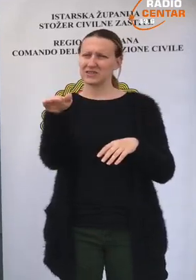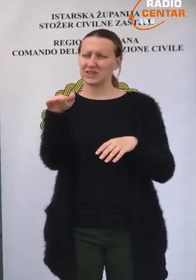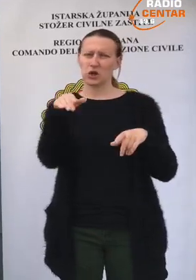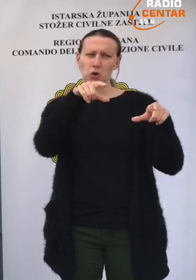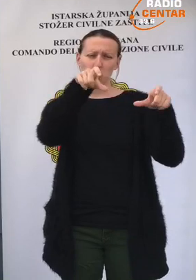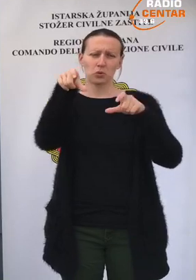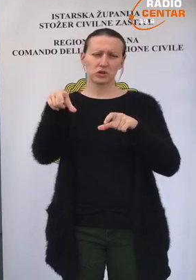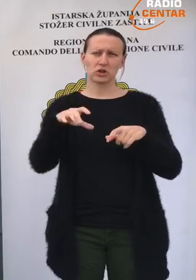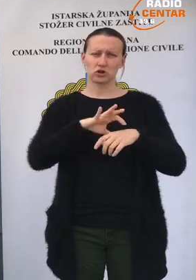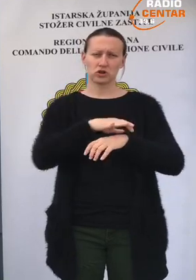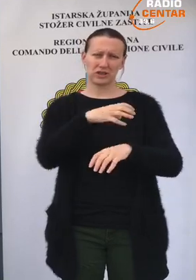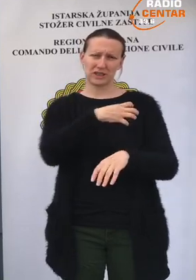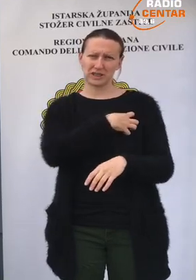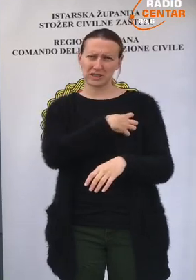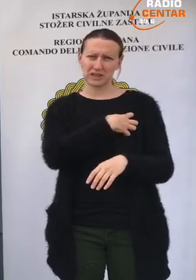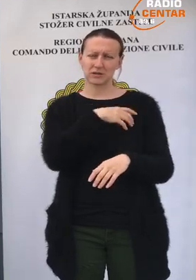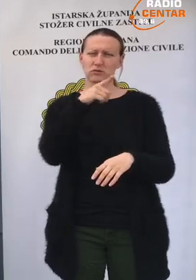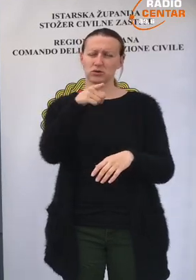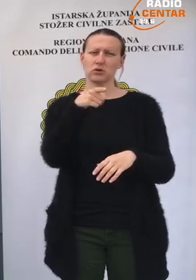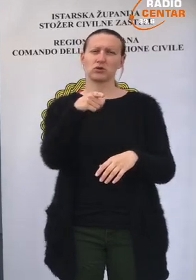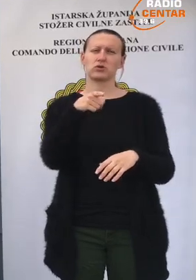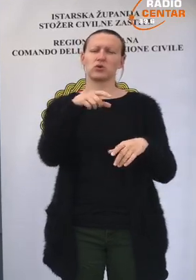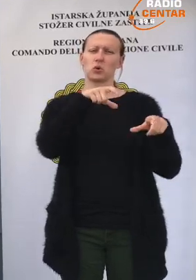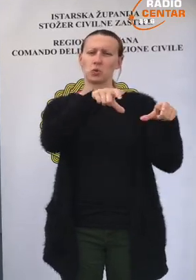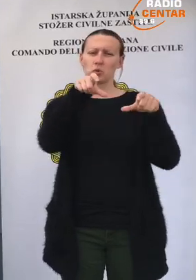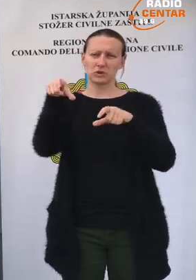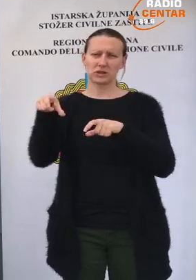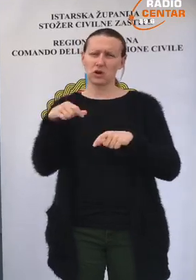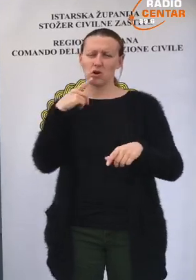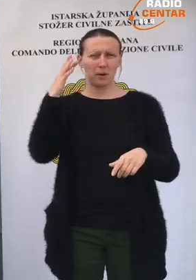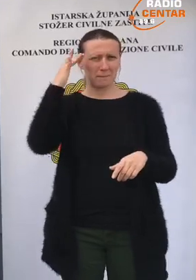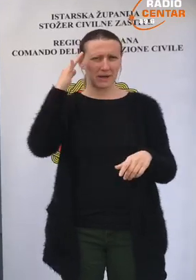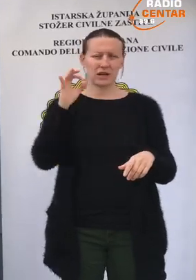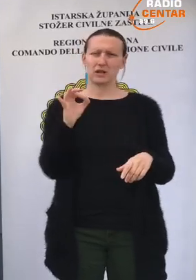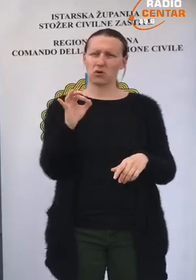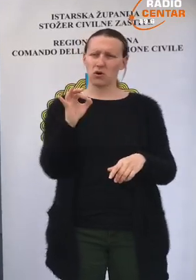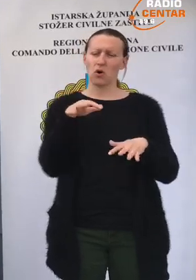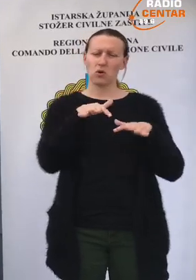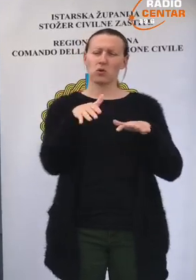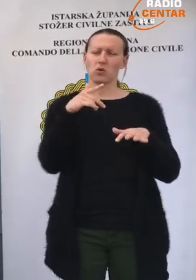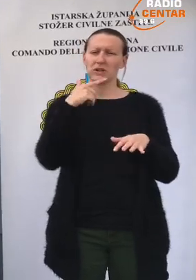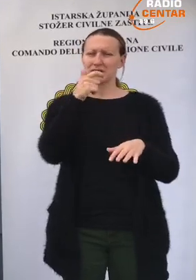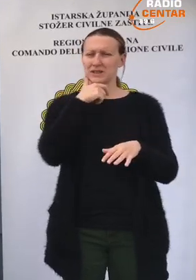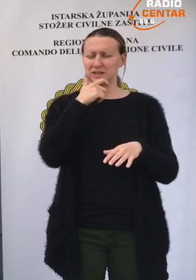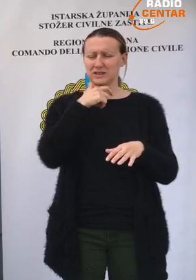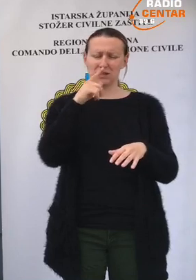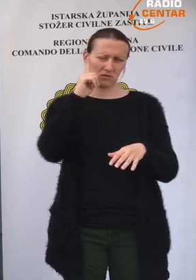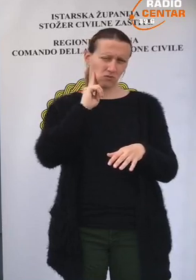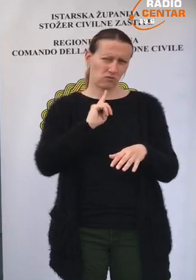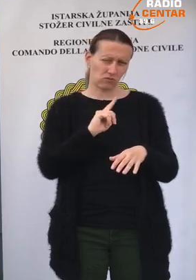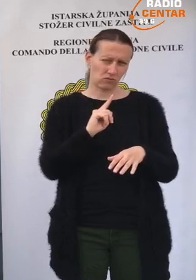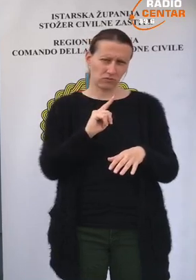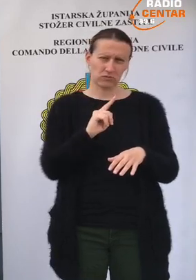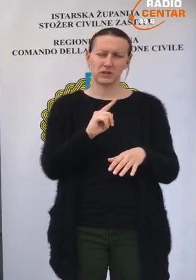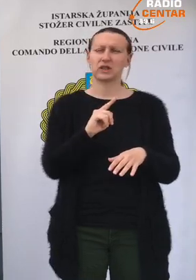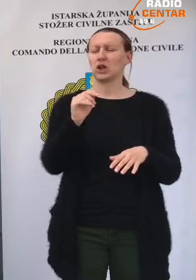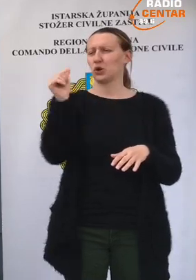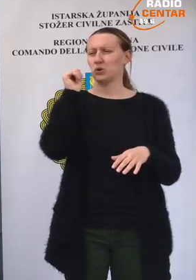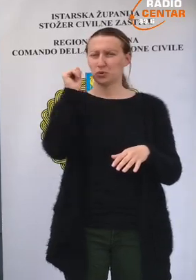ustanova socijalne skrbi, to su ustanove koje brinu o ljudima starije životne dobi.